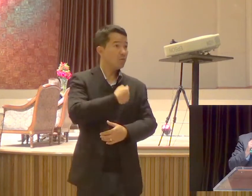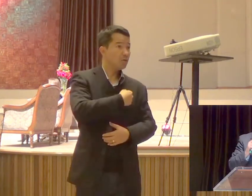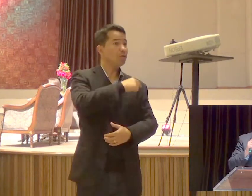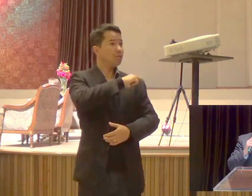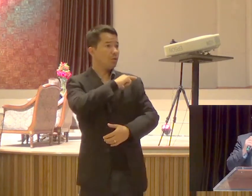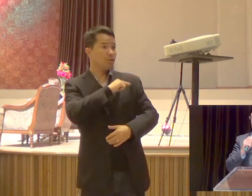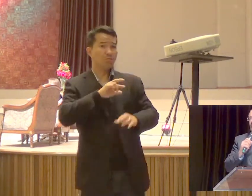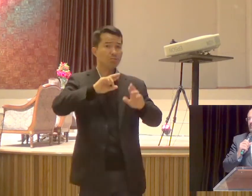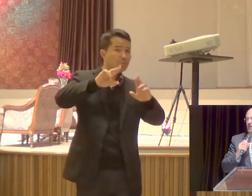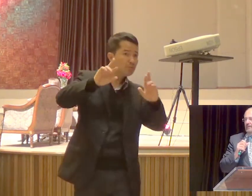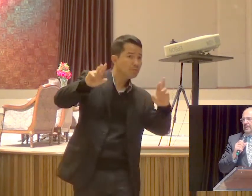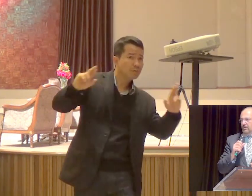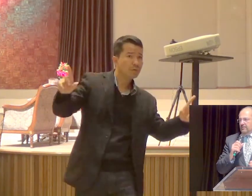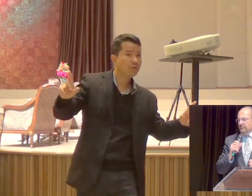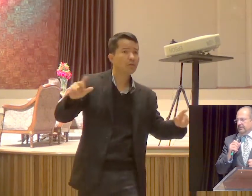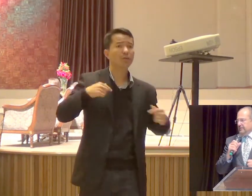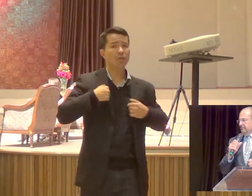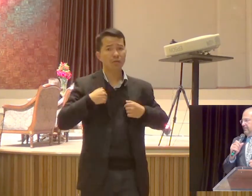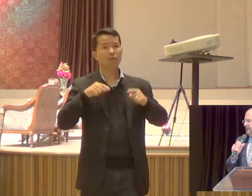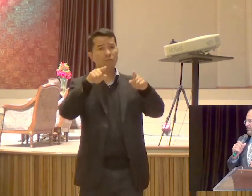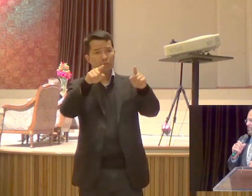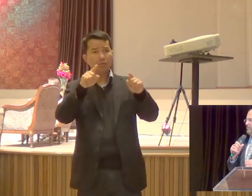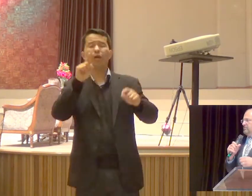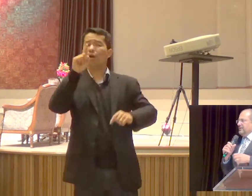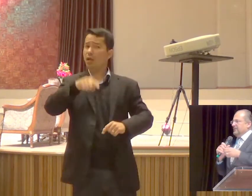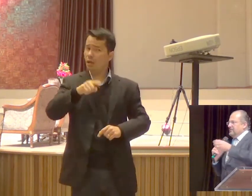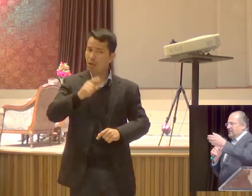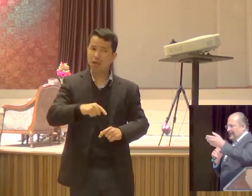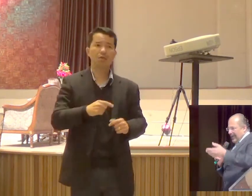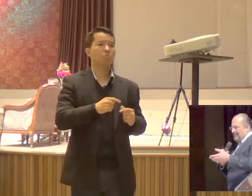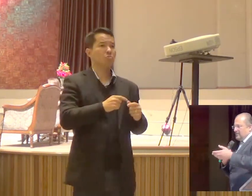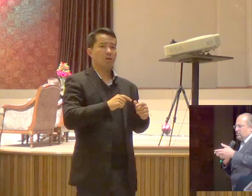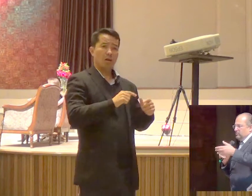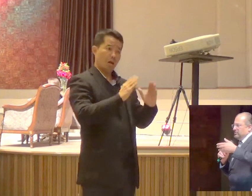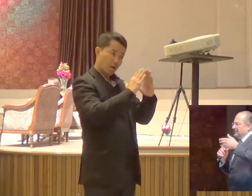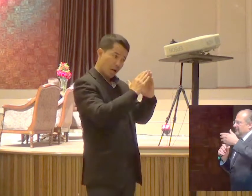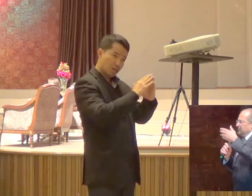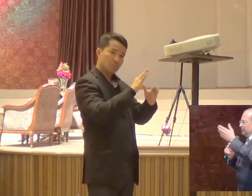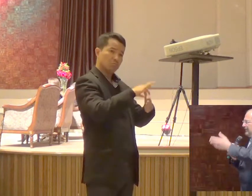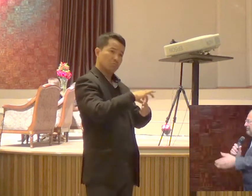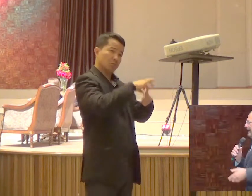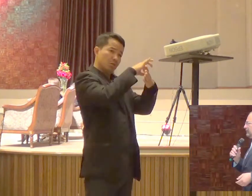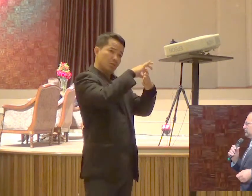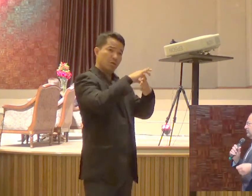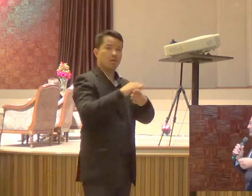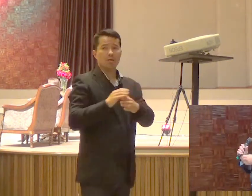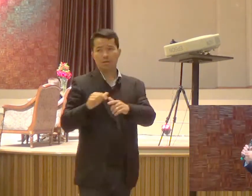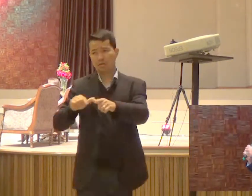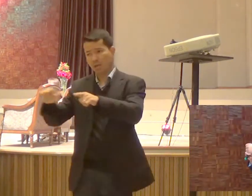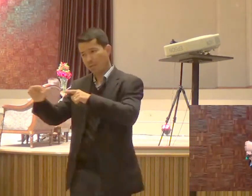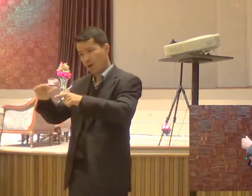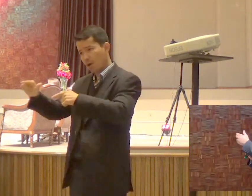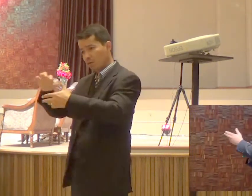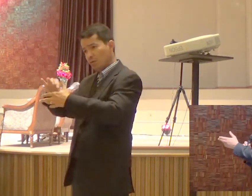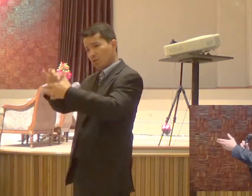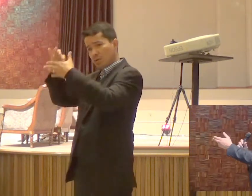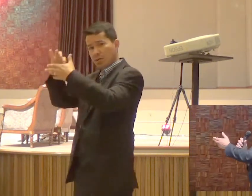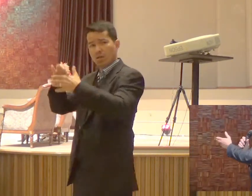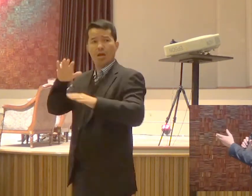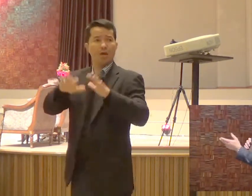tipo de nível Na nossa vida Somos líderes em casa Somos líderes no trabalho Somos líderes de amigos De grupos